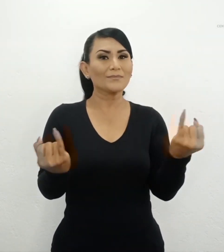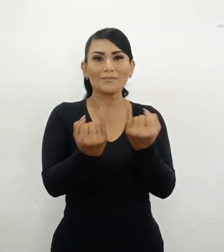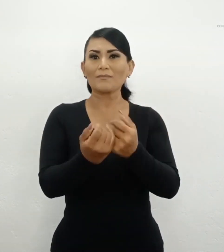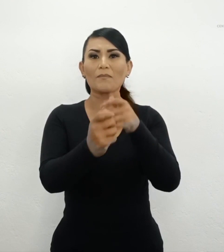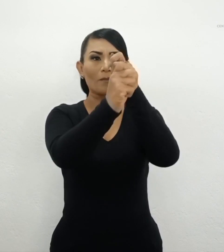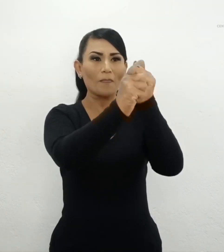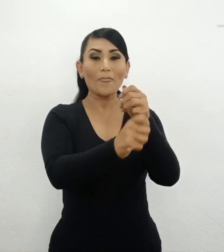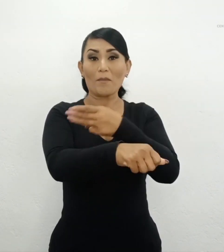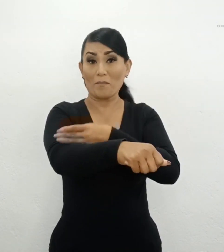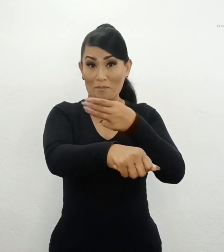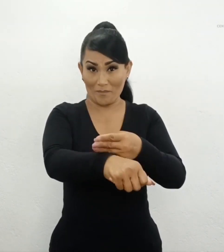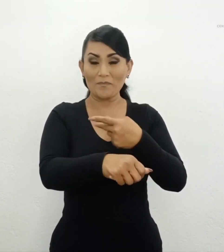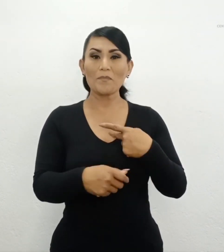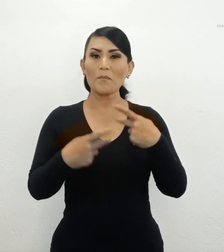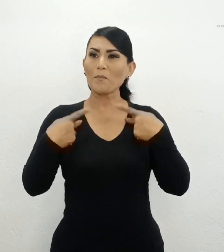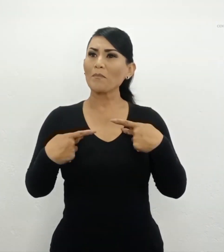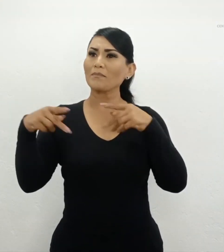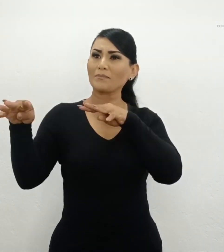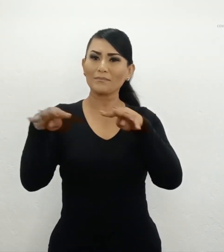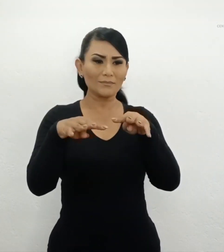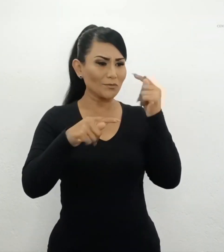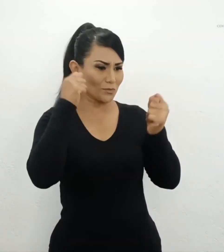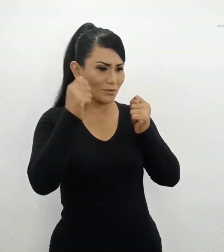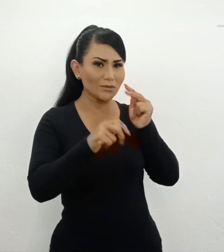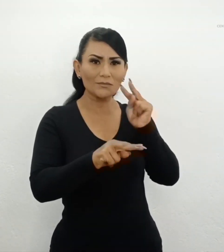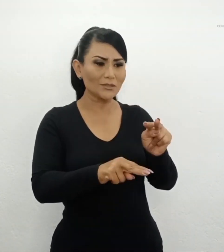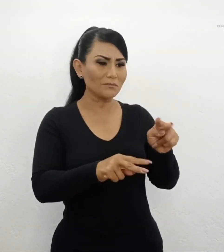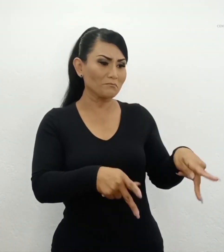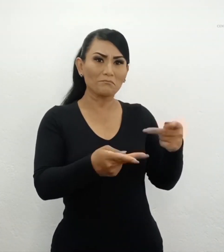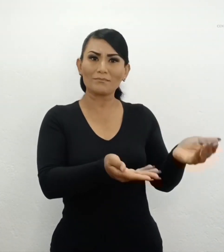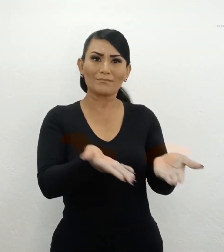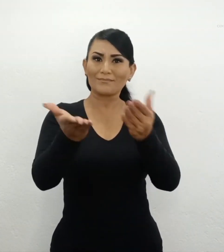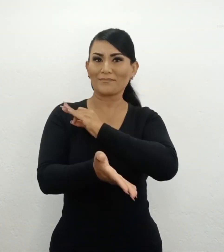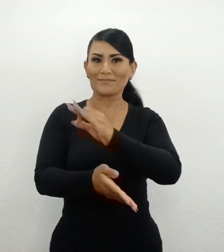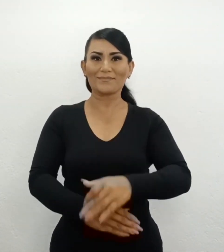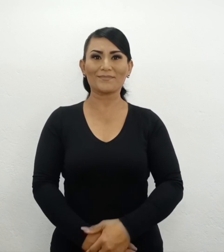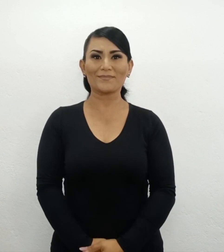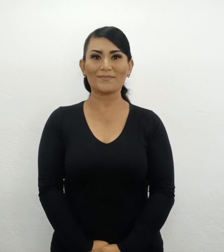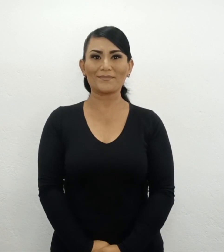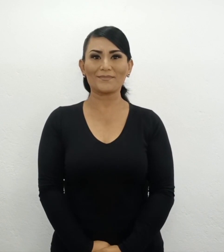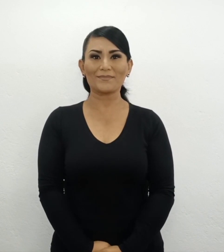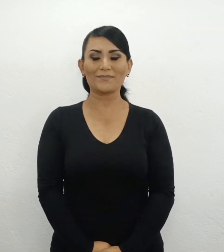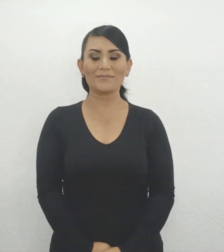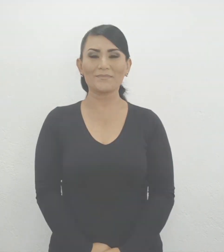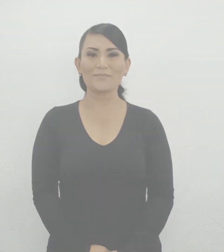manta Hasta esculturas de madera que se elaboran frente a los visitantes Y se ponen a la venta